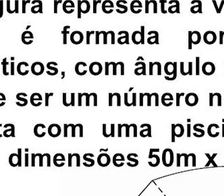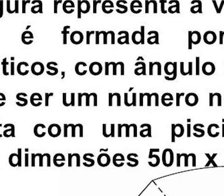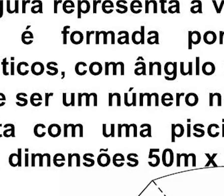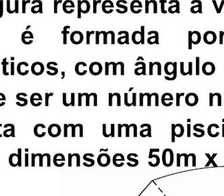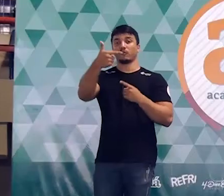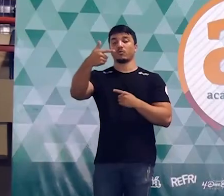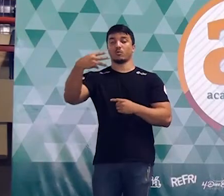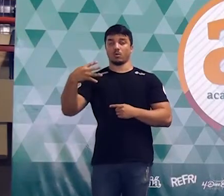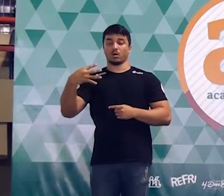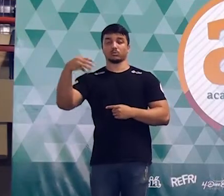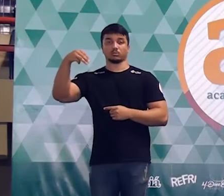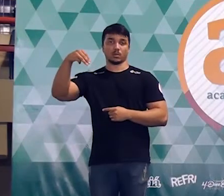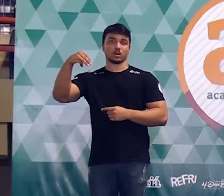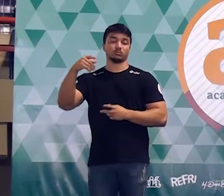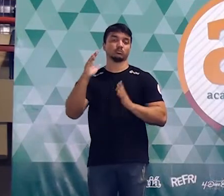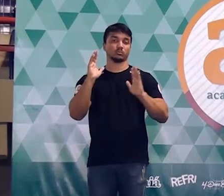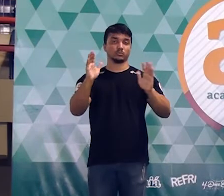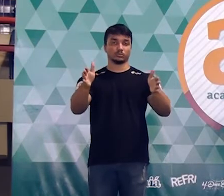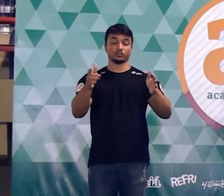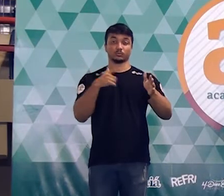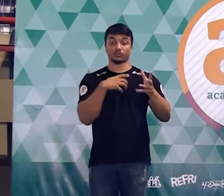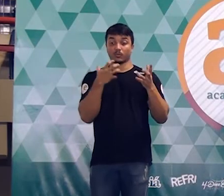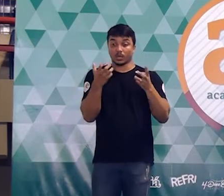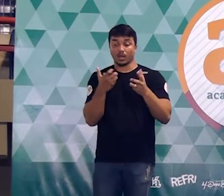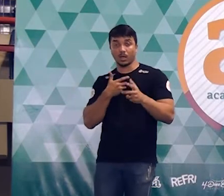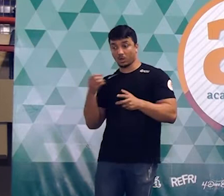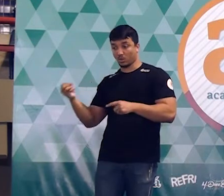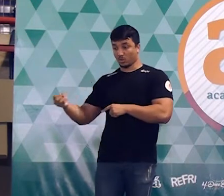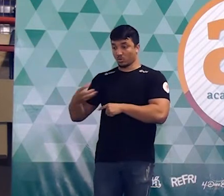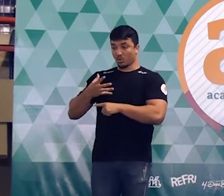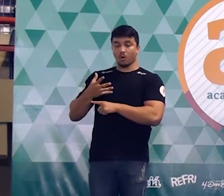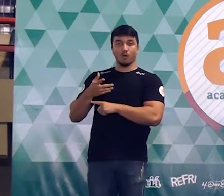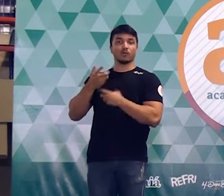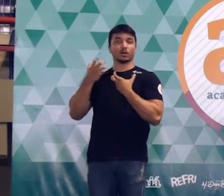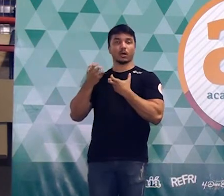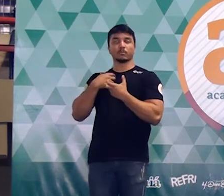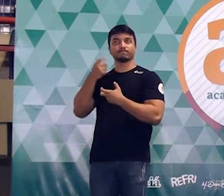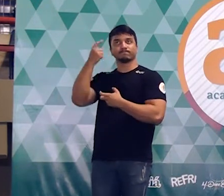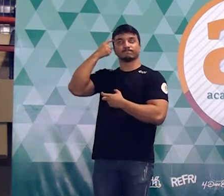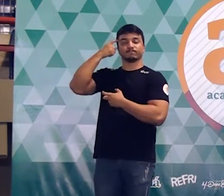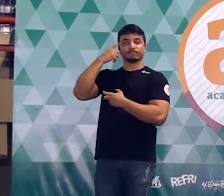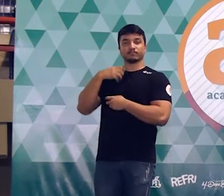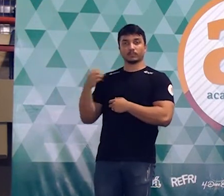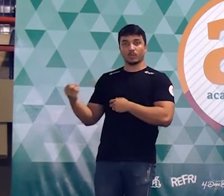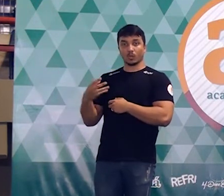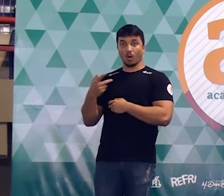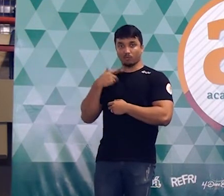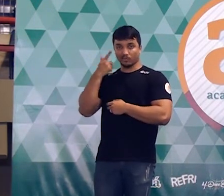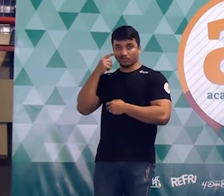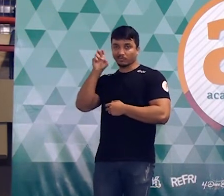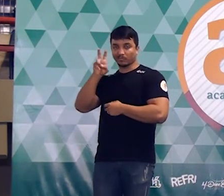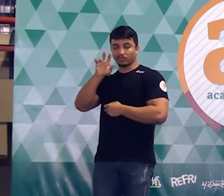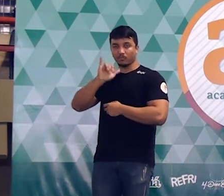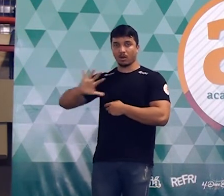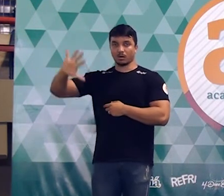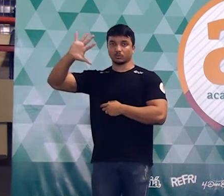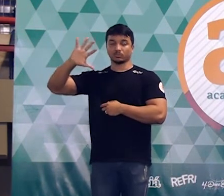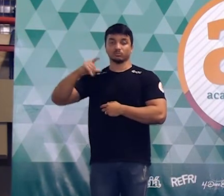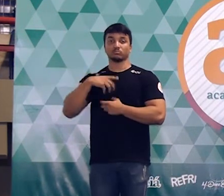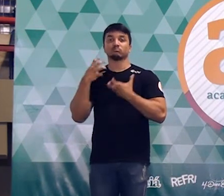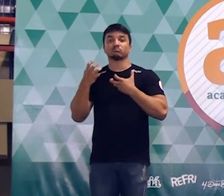metros. O proprietário quer que a área ocupada pela nova piscina, a nova piscina é essa que a gente está vendo, né?